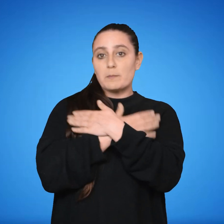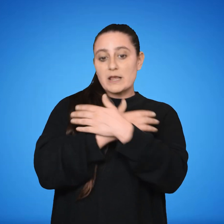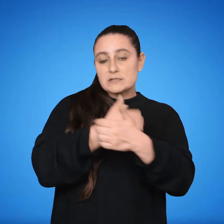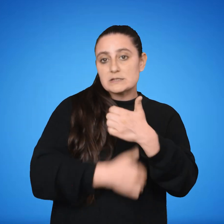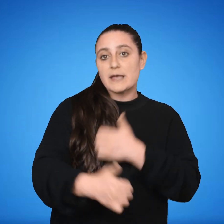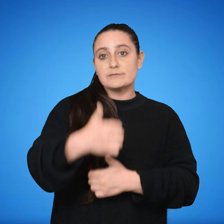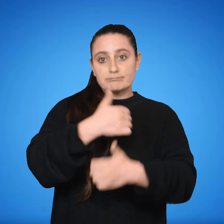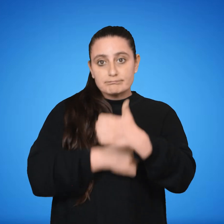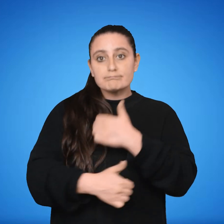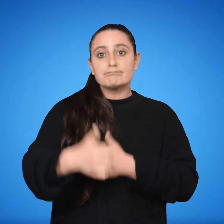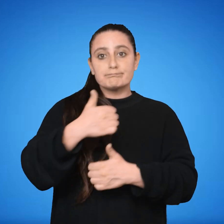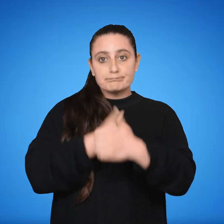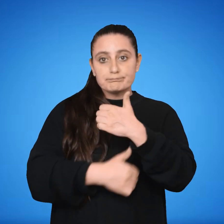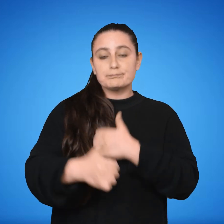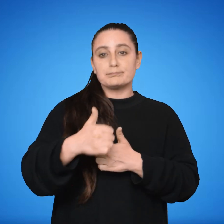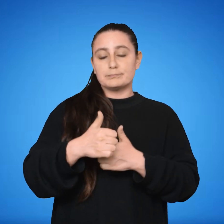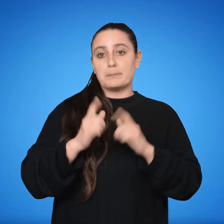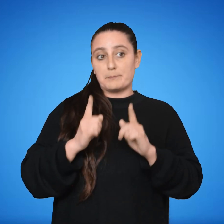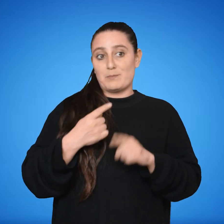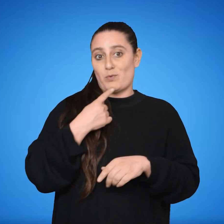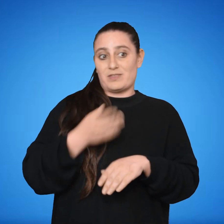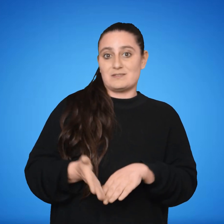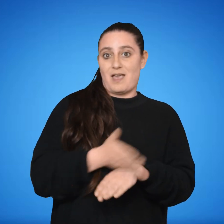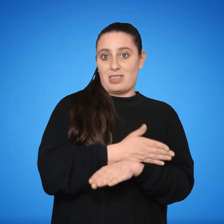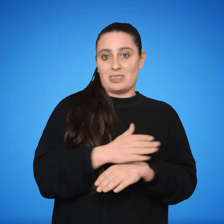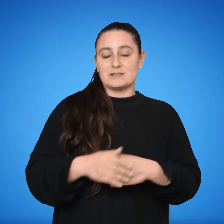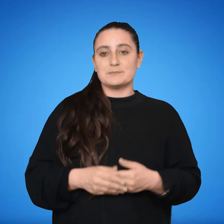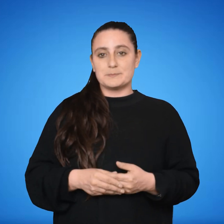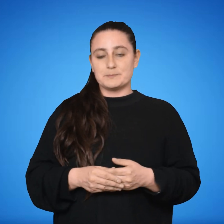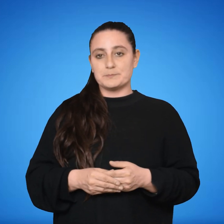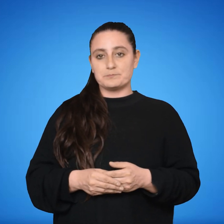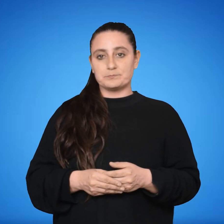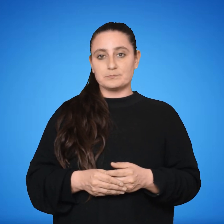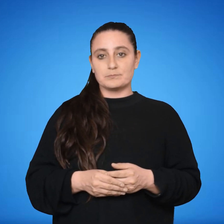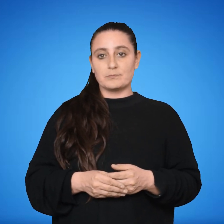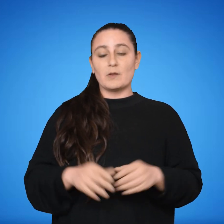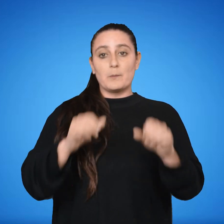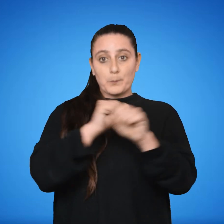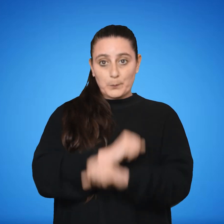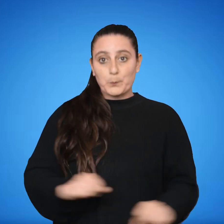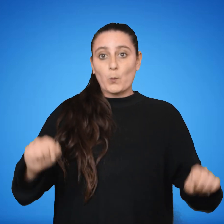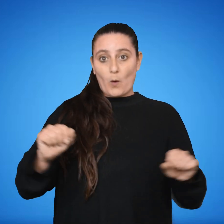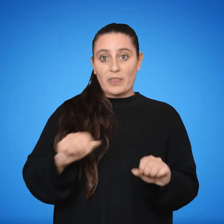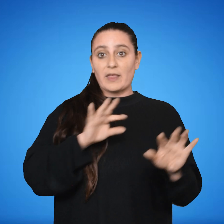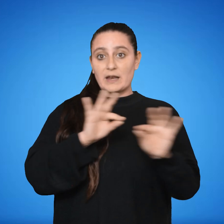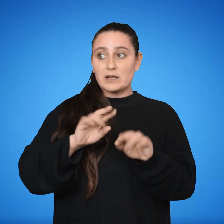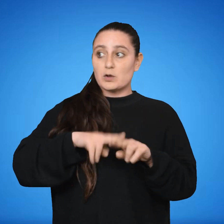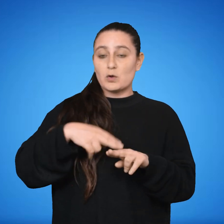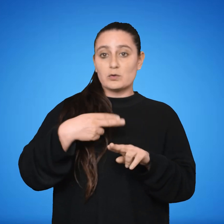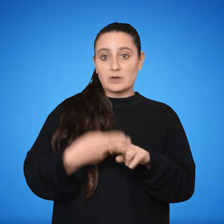temporales, sin perjuicio de lo establecido en el inciso anterior. Artículo 203. Podrán ser reelectos o designados